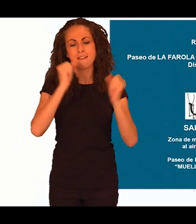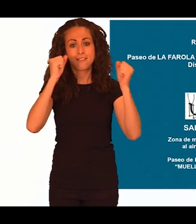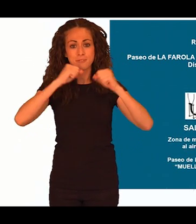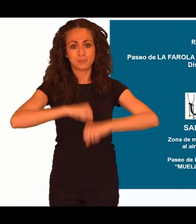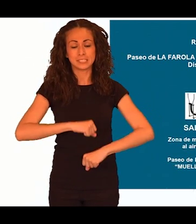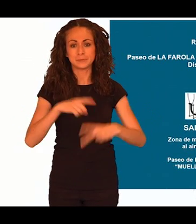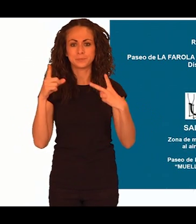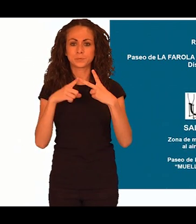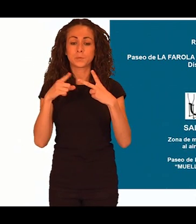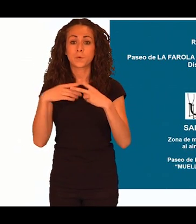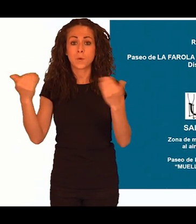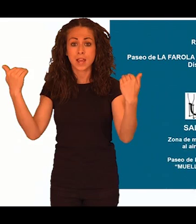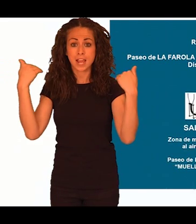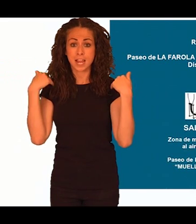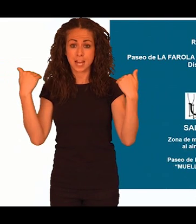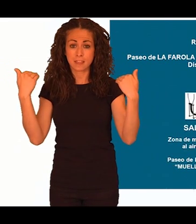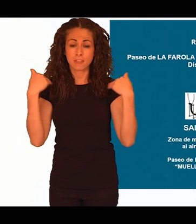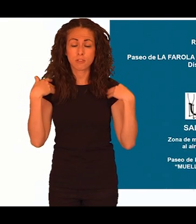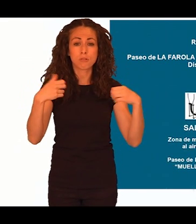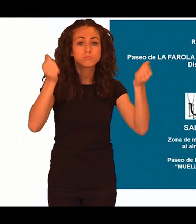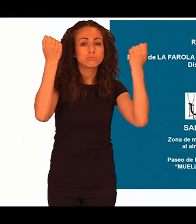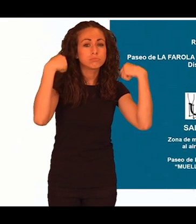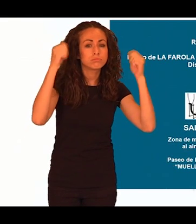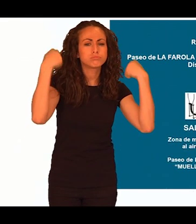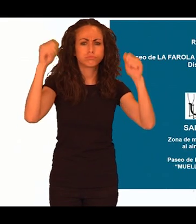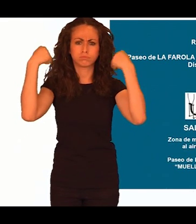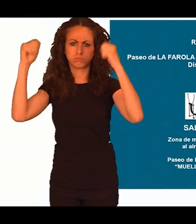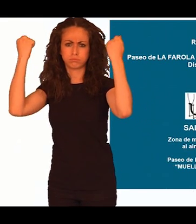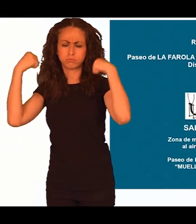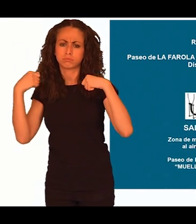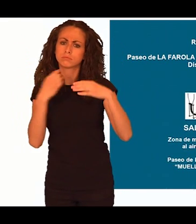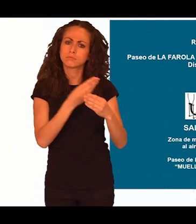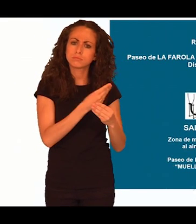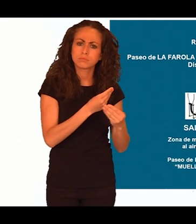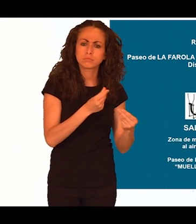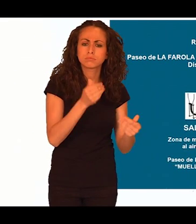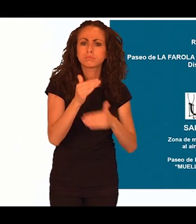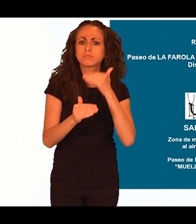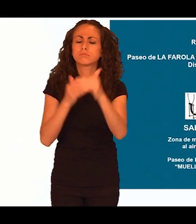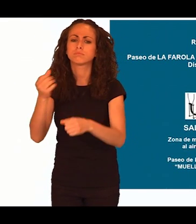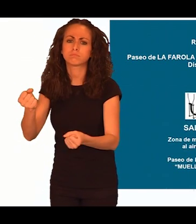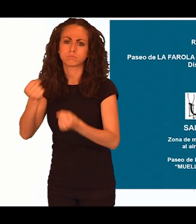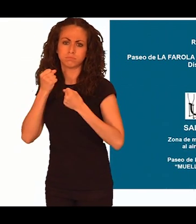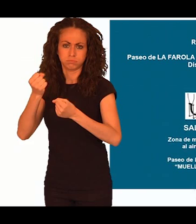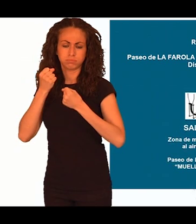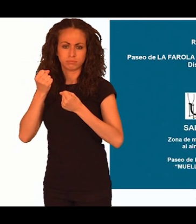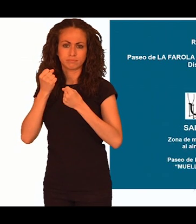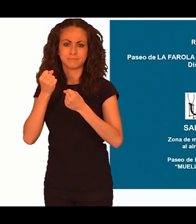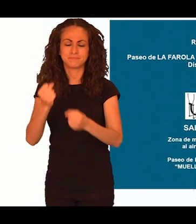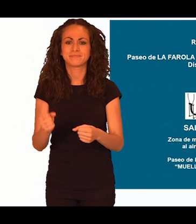ejercicio físico que va a realizar debe hacerse de forma progresiva Comience por un calentamiento suave y vaya subiendo poco a poco de intensidad